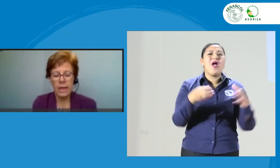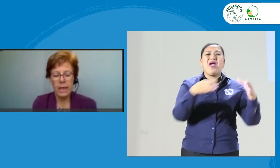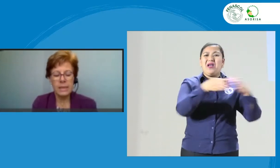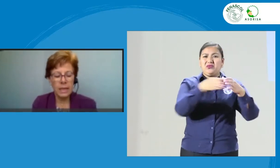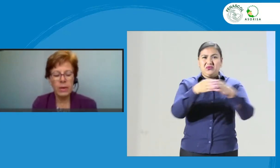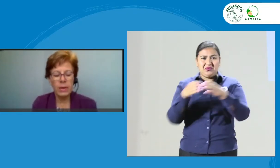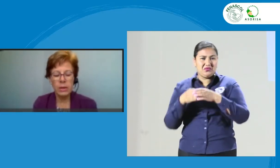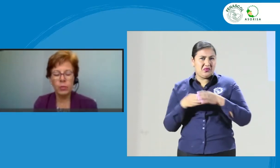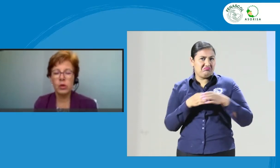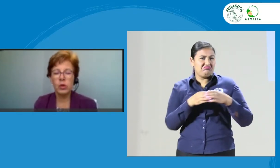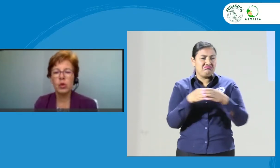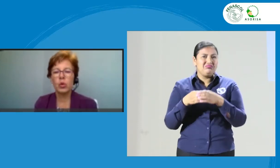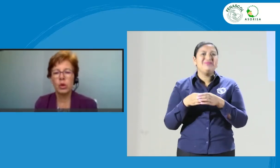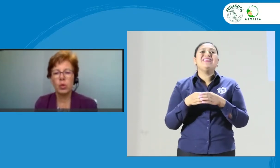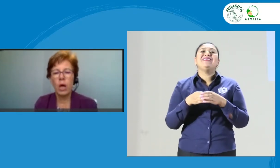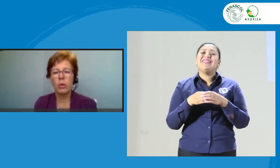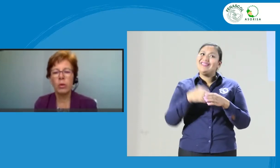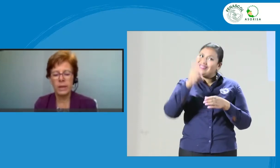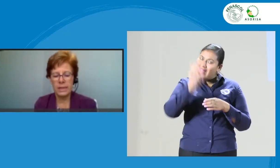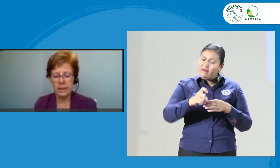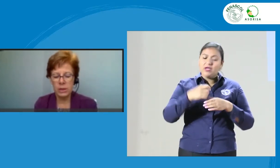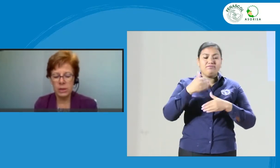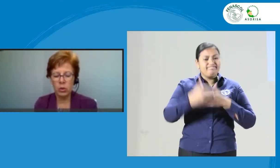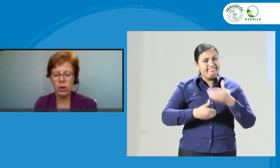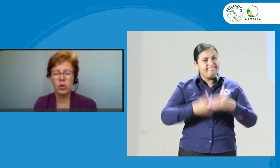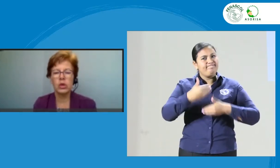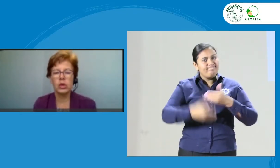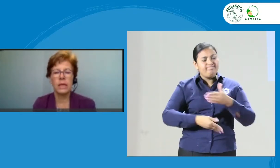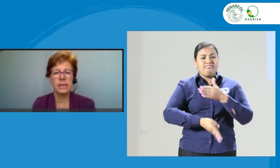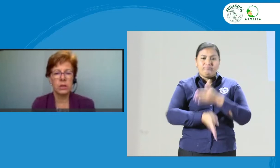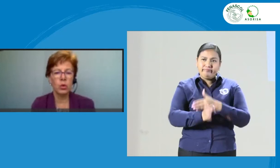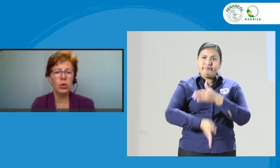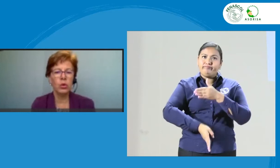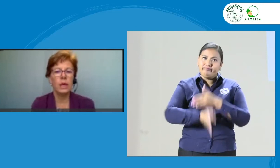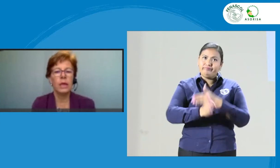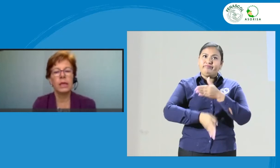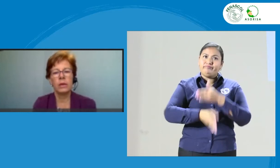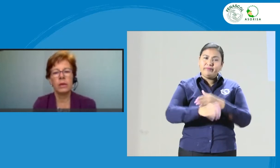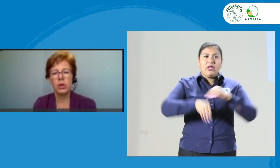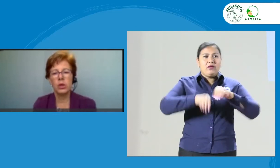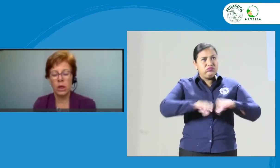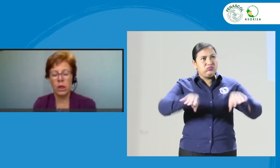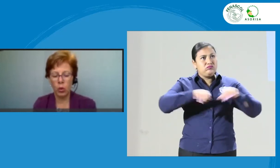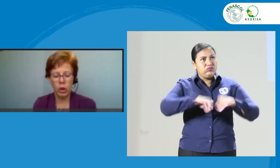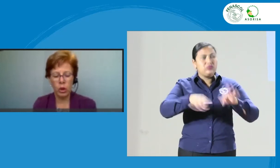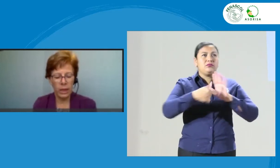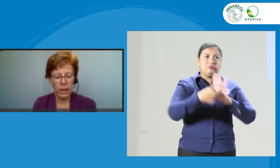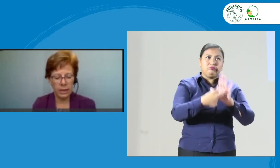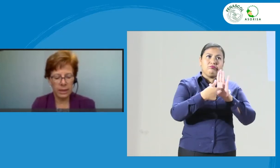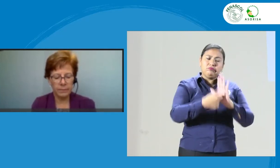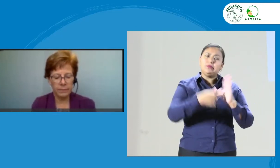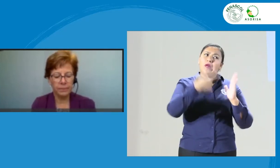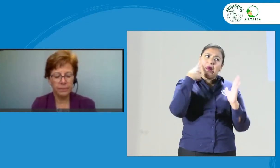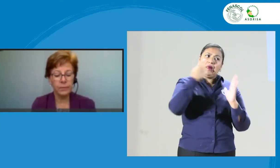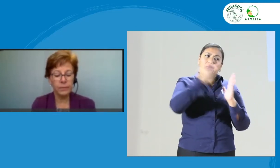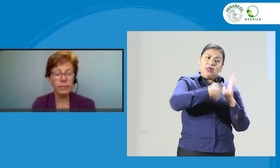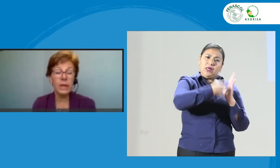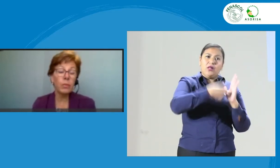se debe hacer un proceso continuado de presentación, de socialización y revisión del código de ética. Por